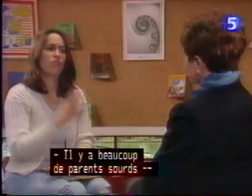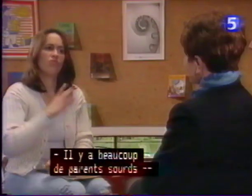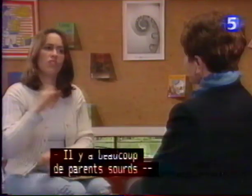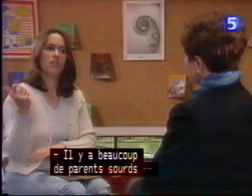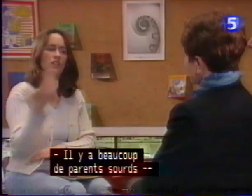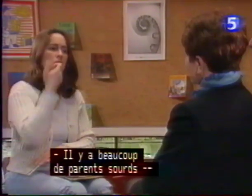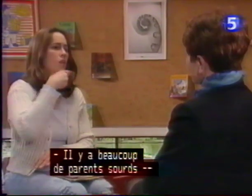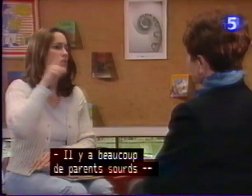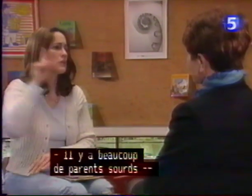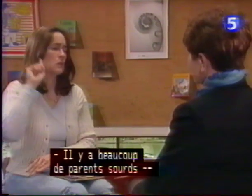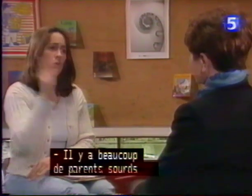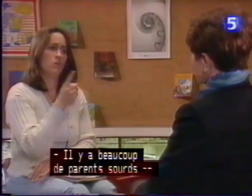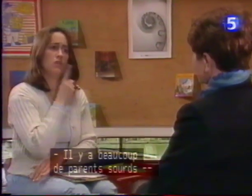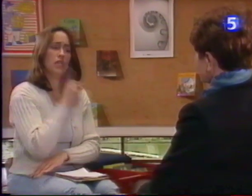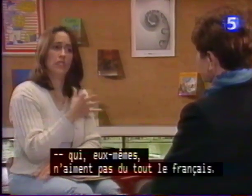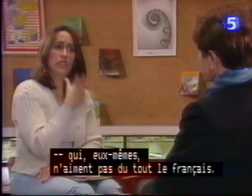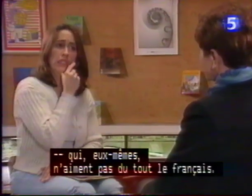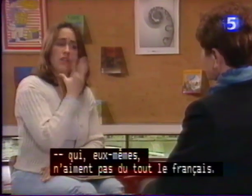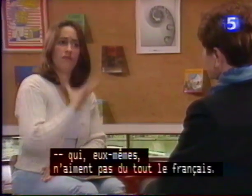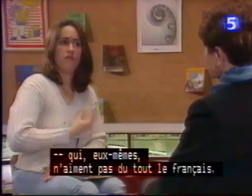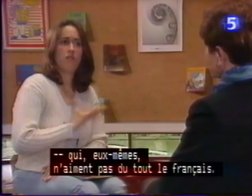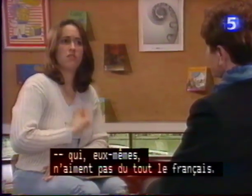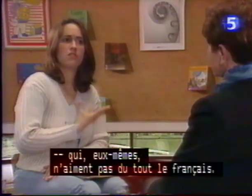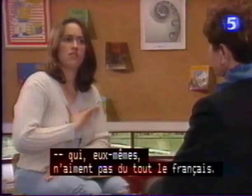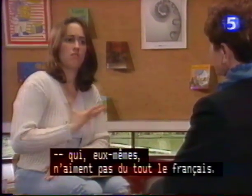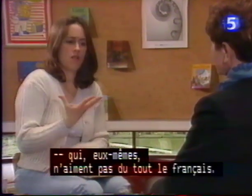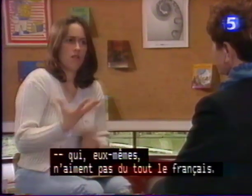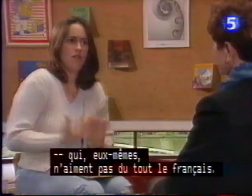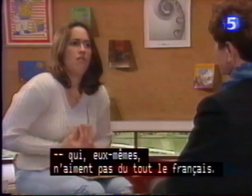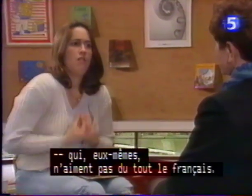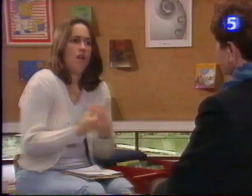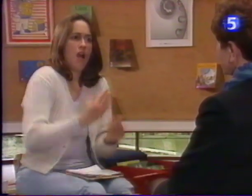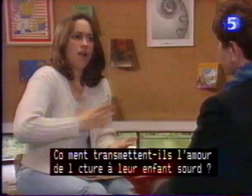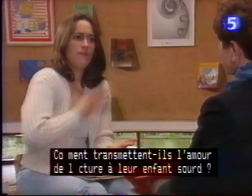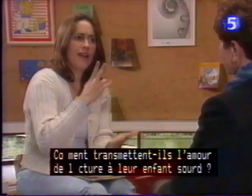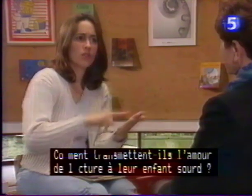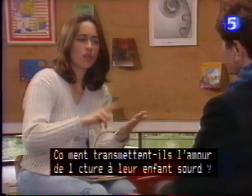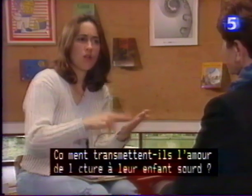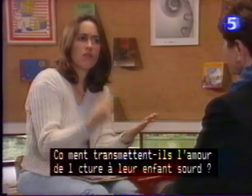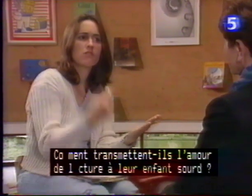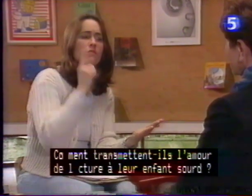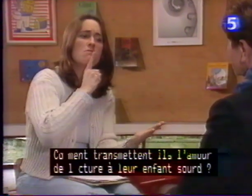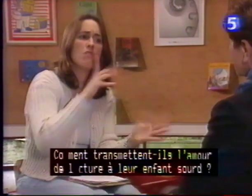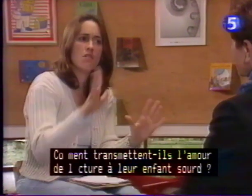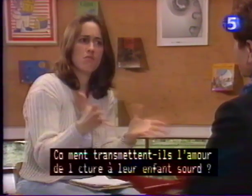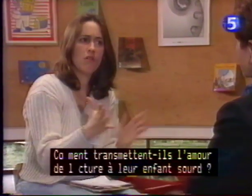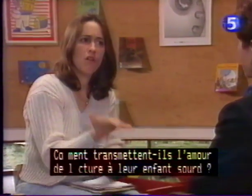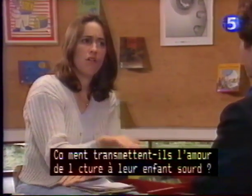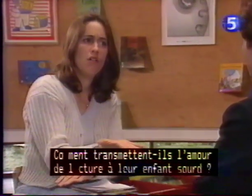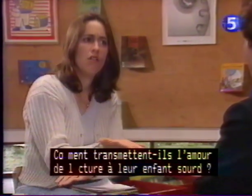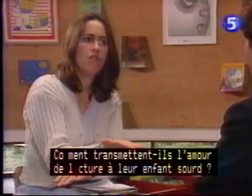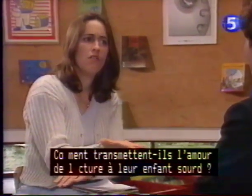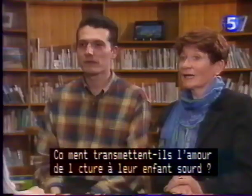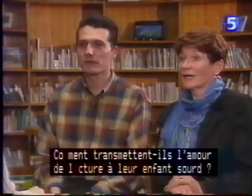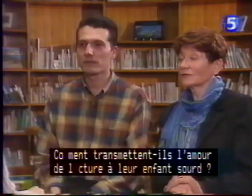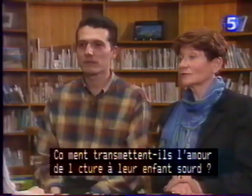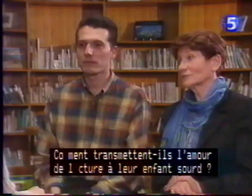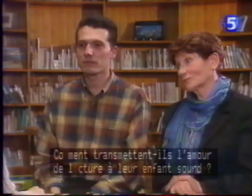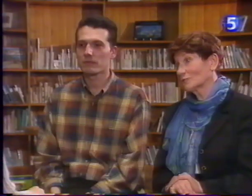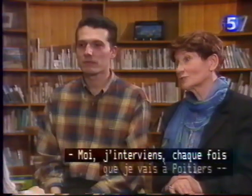Il y a beaucoup de parents sourds qui eux-mêmes n'aiment pas du tout le français. Comment peuvent-ils transmettre l'amour de la lecture à leurs enfants sourds ? Alors, moi, j